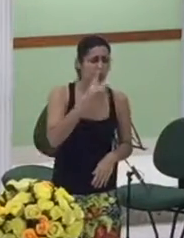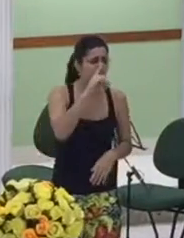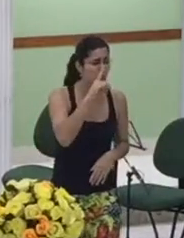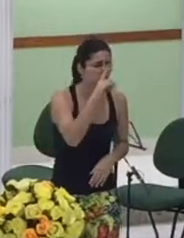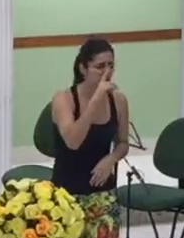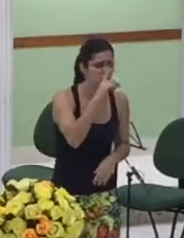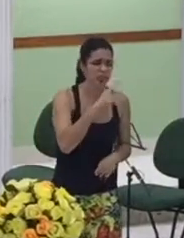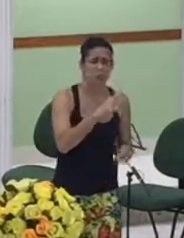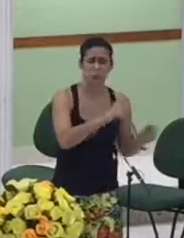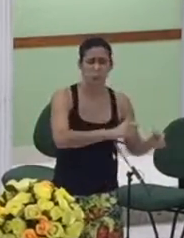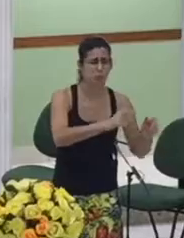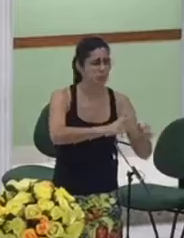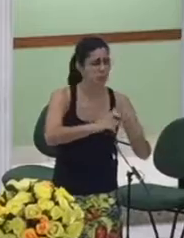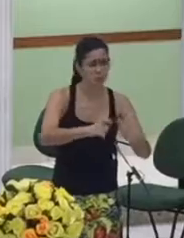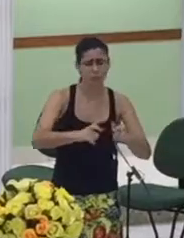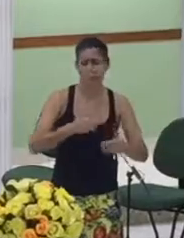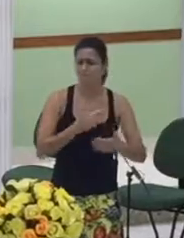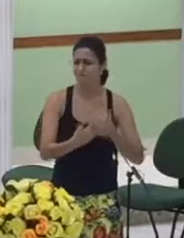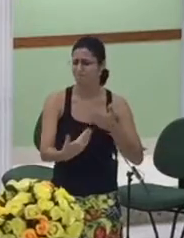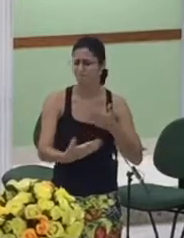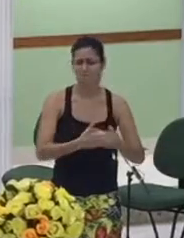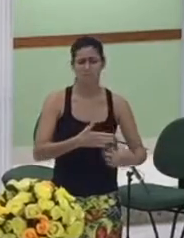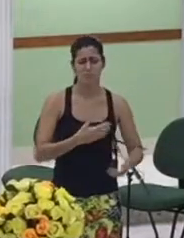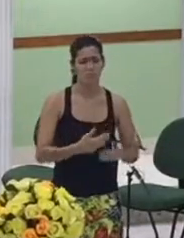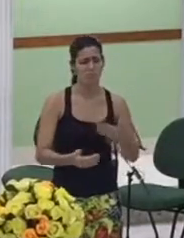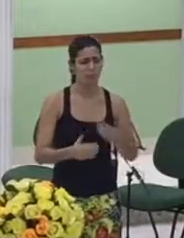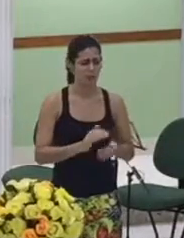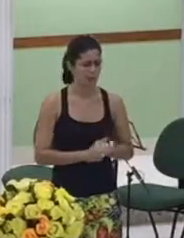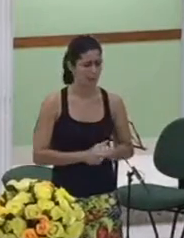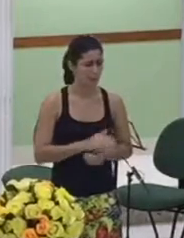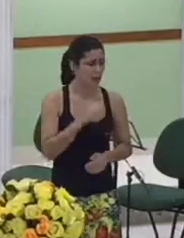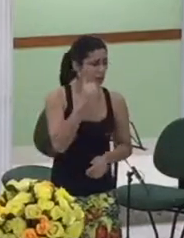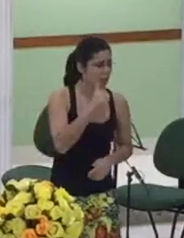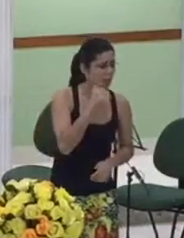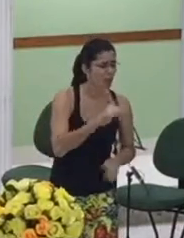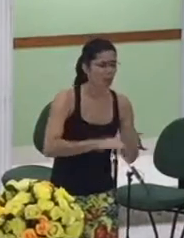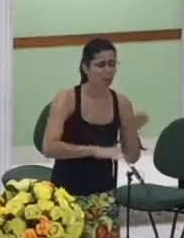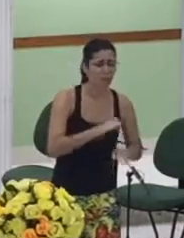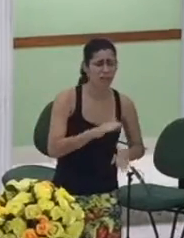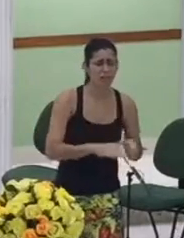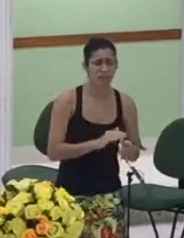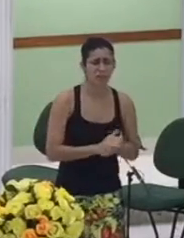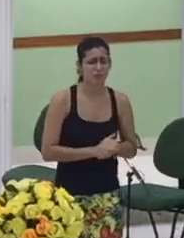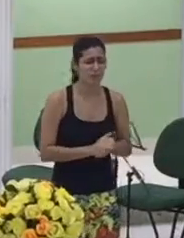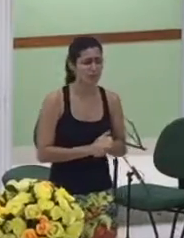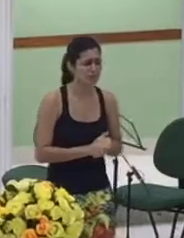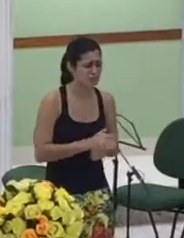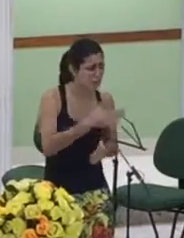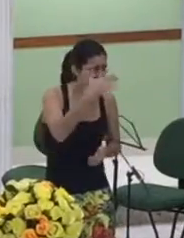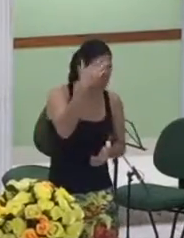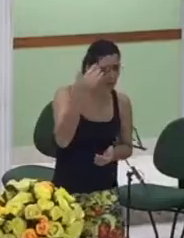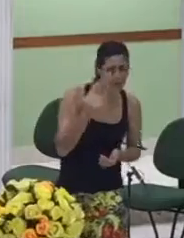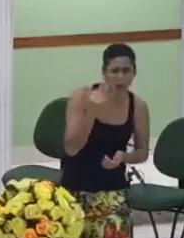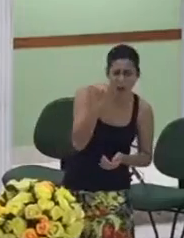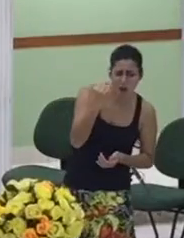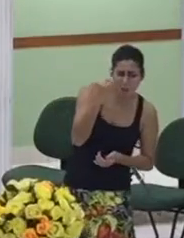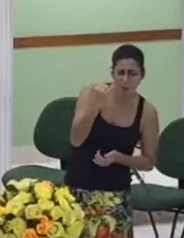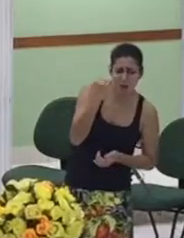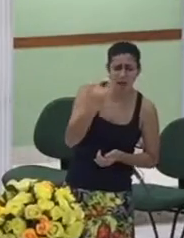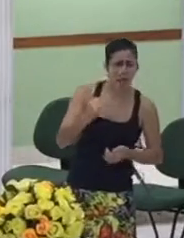mulheres que sofrem a sério no seu trabalho mulheres que sofrem perigos constantes mulheres